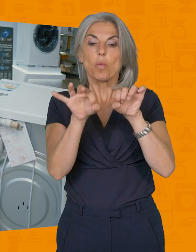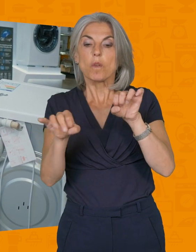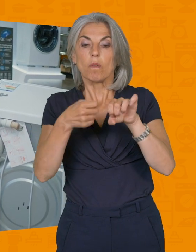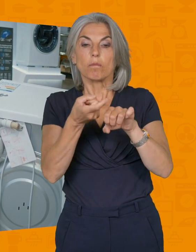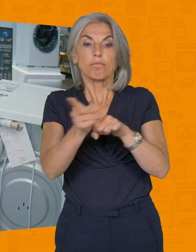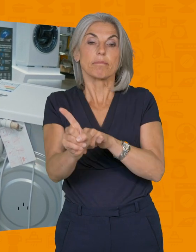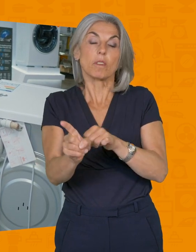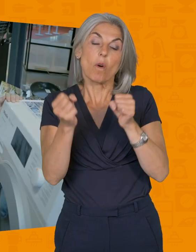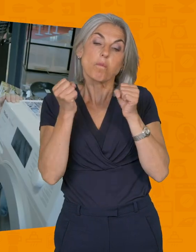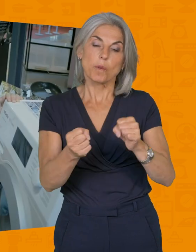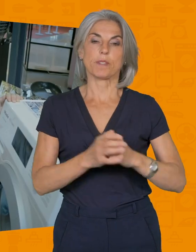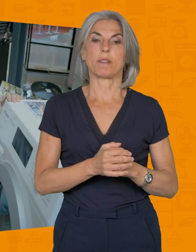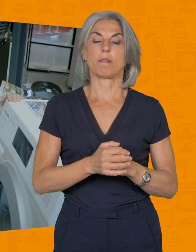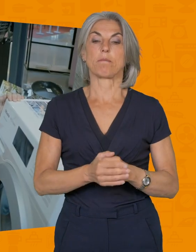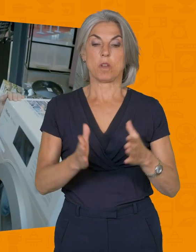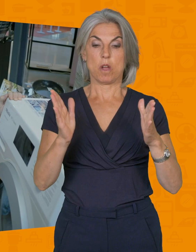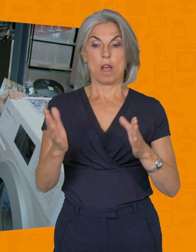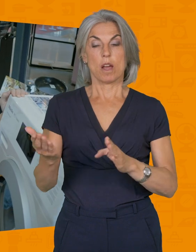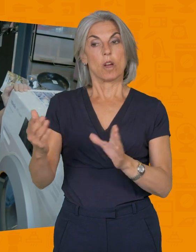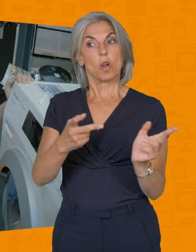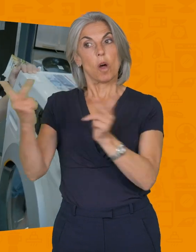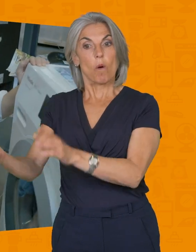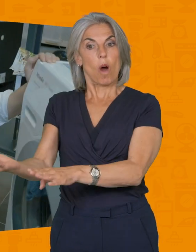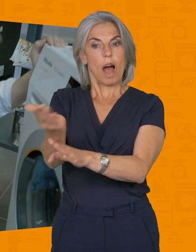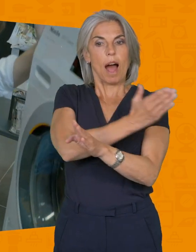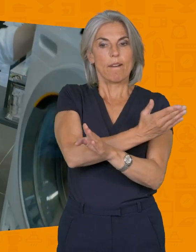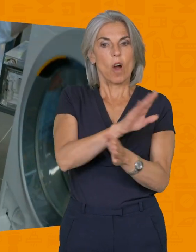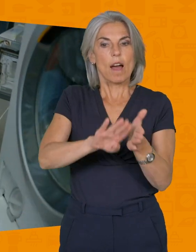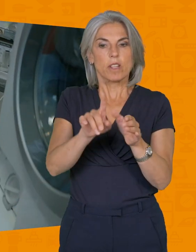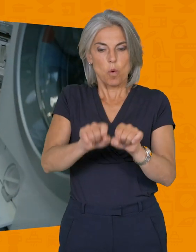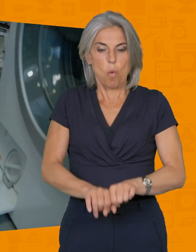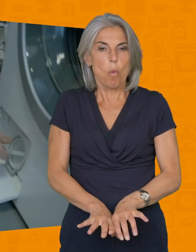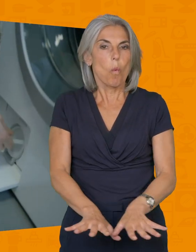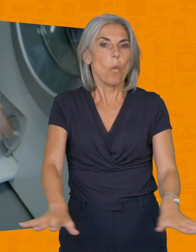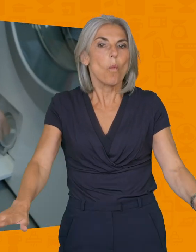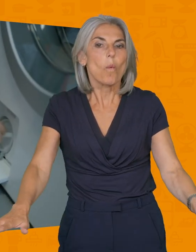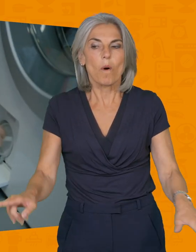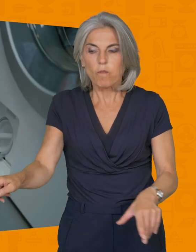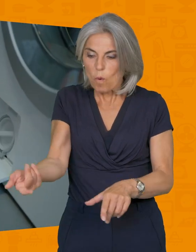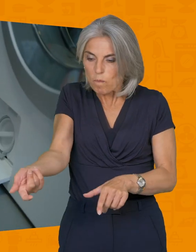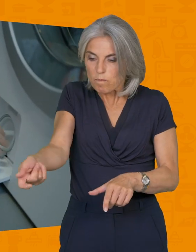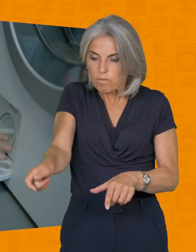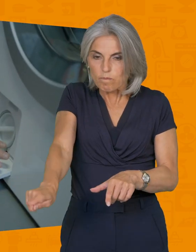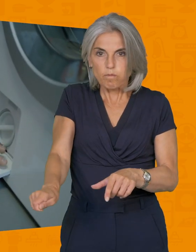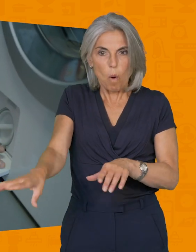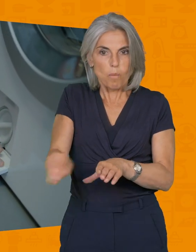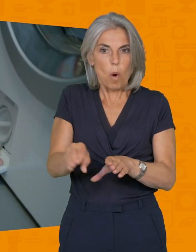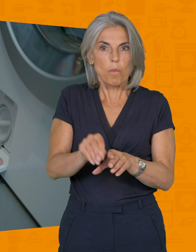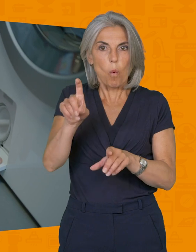définitivement. Avant de transporter votre machine, pour éviter de mettre de l'eau partout, dévissez votre pont, videz l'eau à l